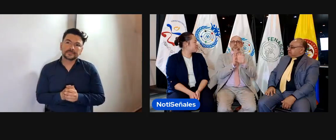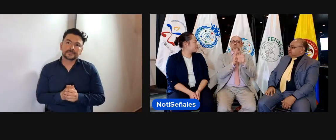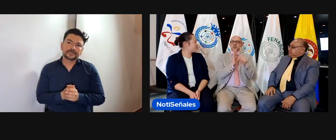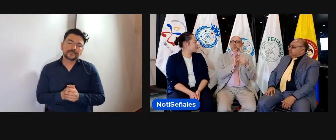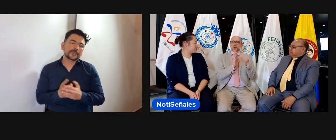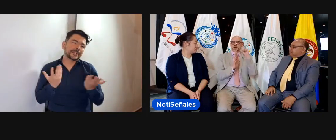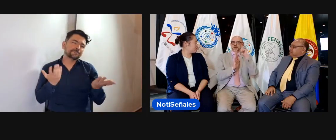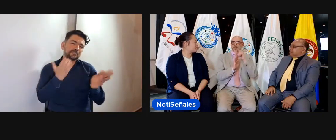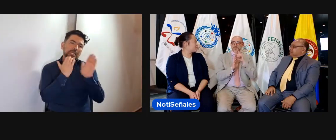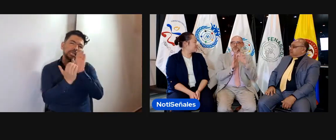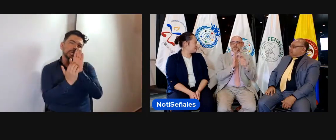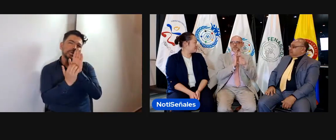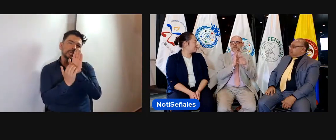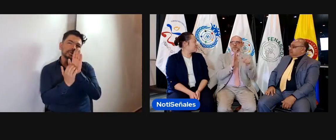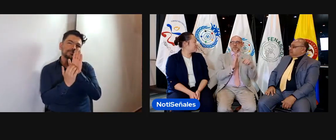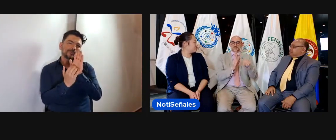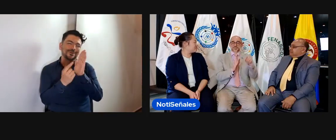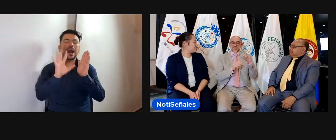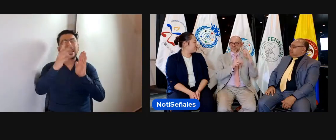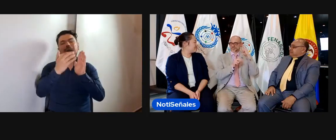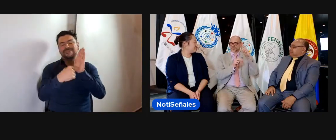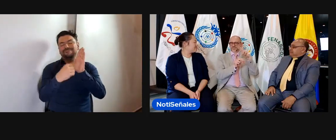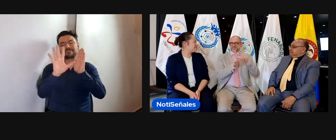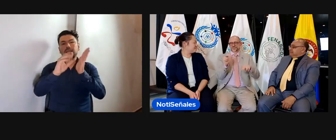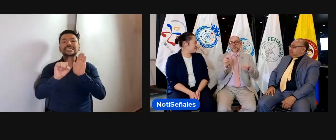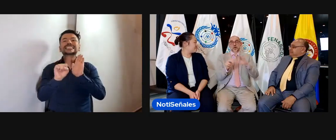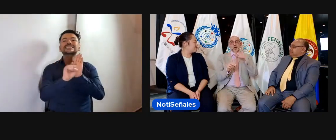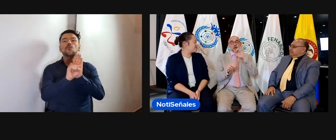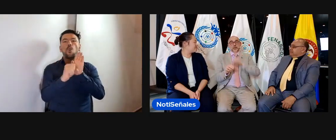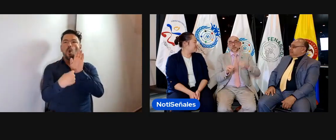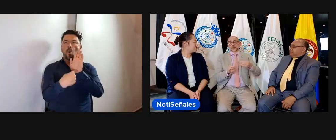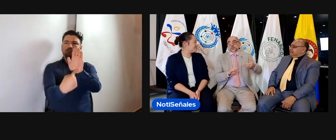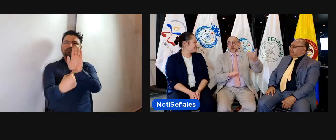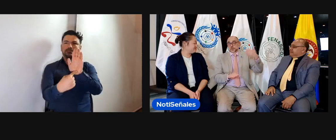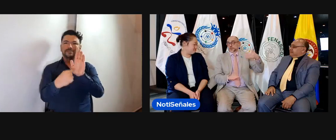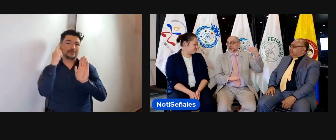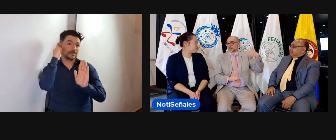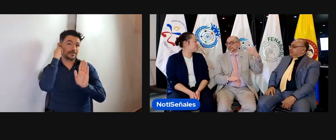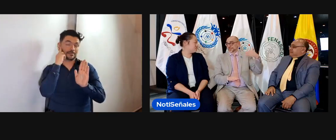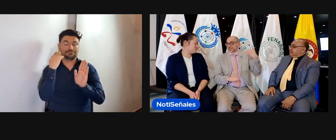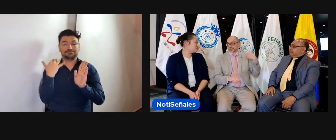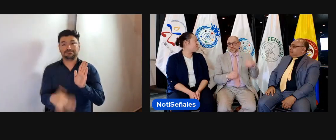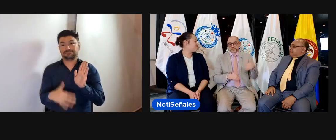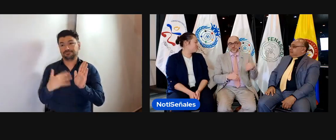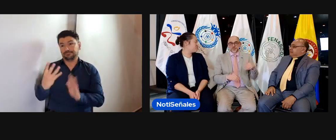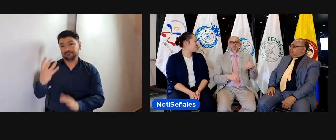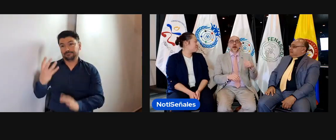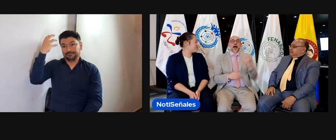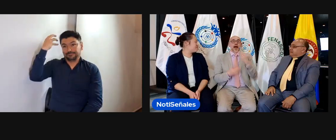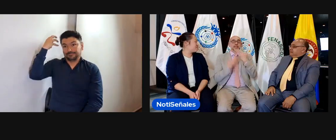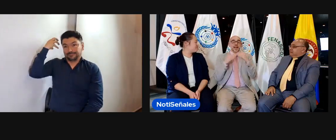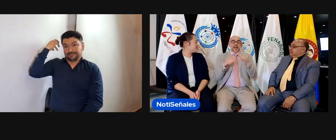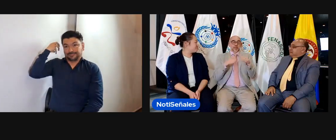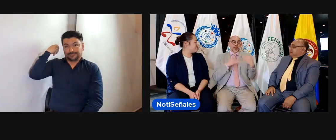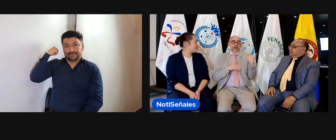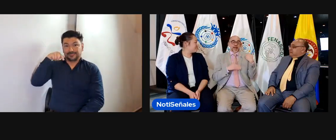universal que nos dice que somos las personas sordas. Bueno, ese tema del ícono, es un ícono, pues, también que es